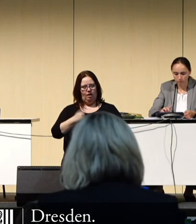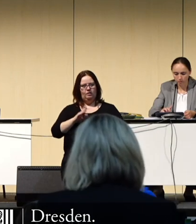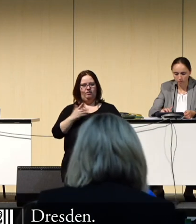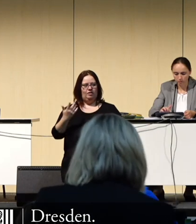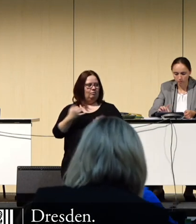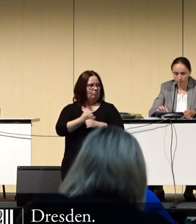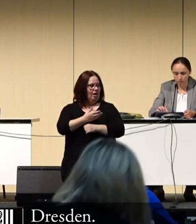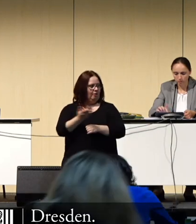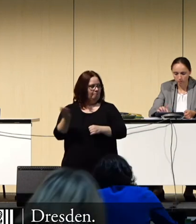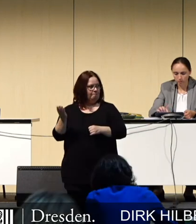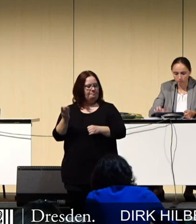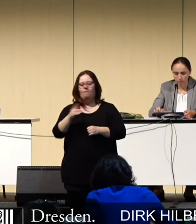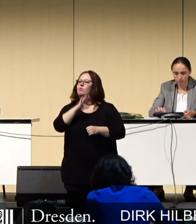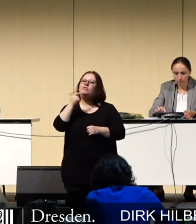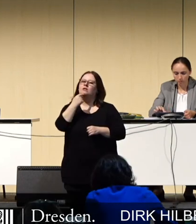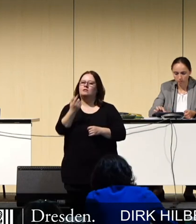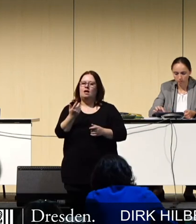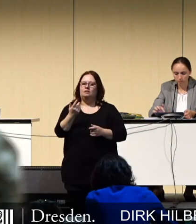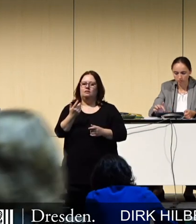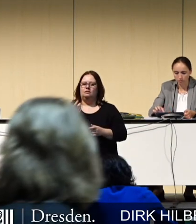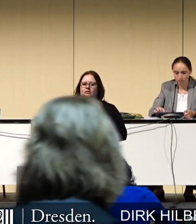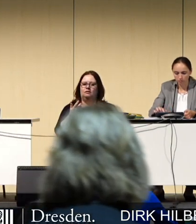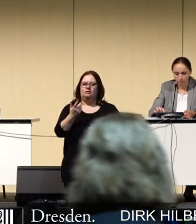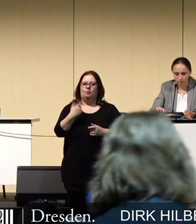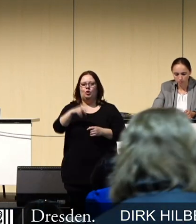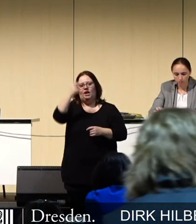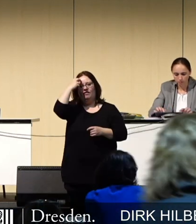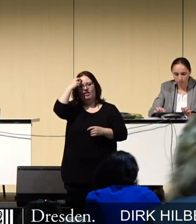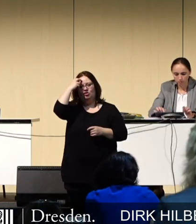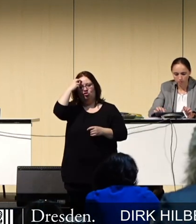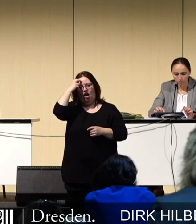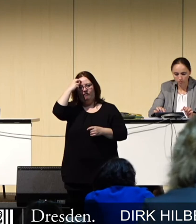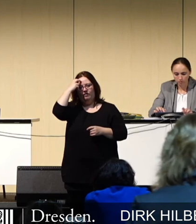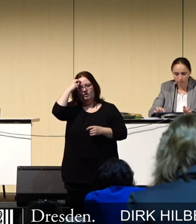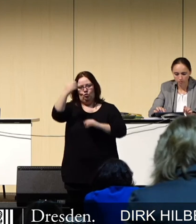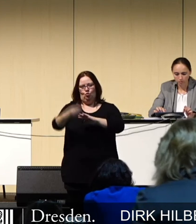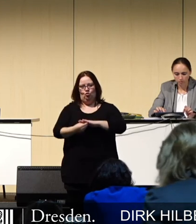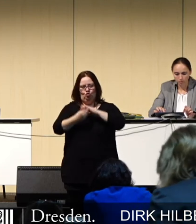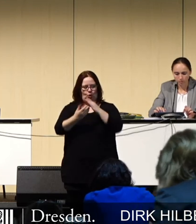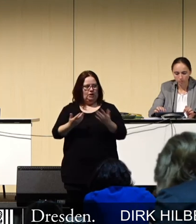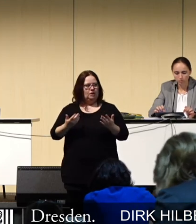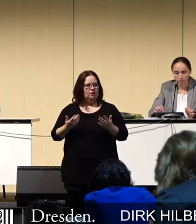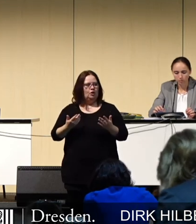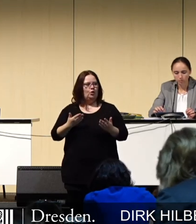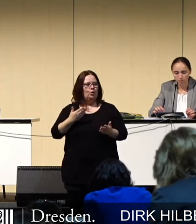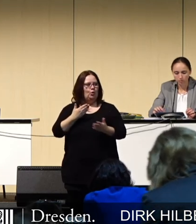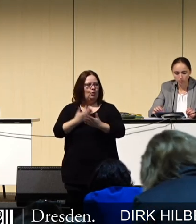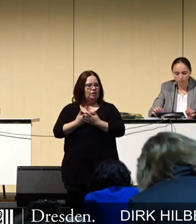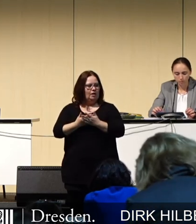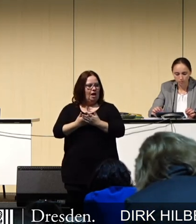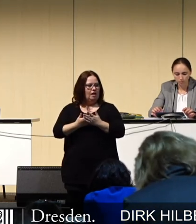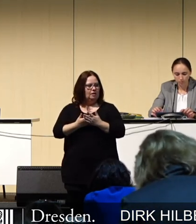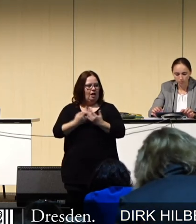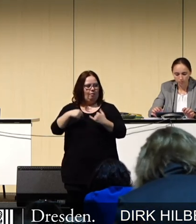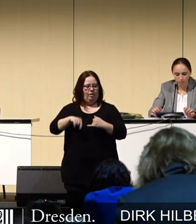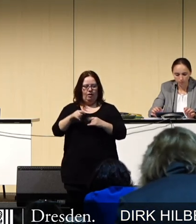machen, was sie vieler gesagt haben, nämlich die Wissenschaft zurate zu ziehen. Und deswegen darf ich in